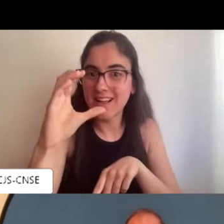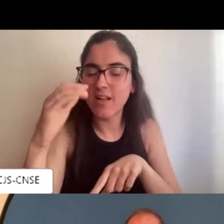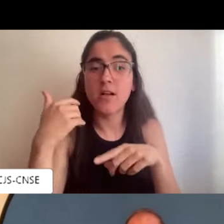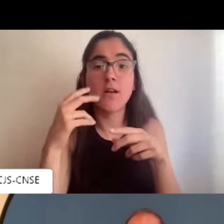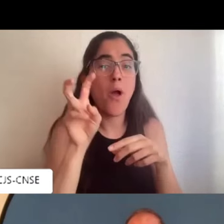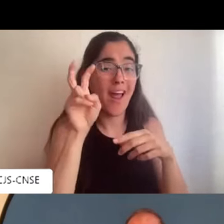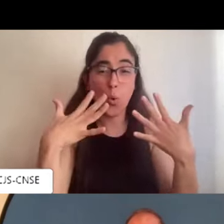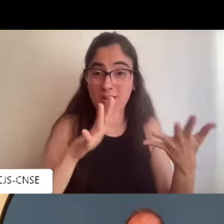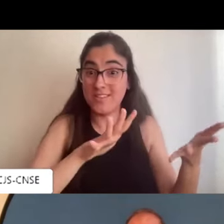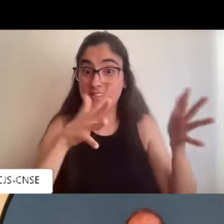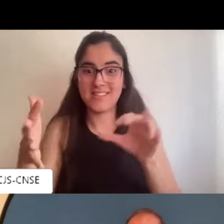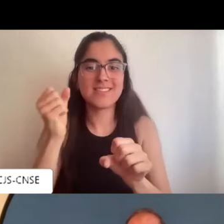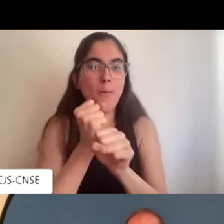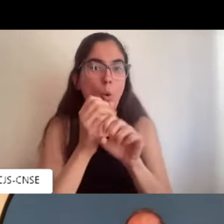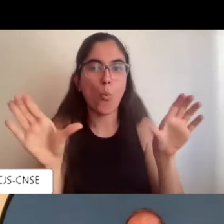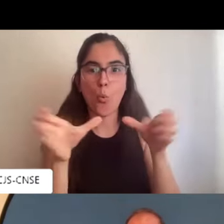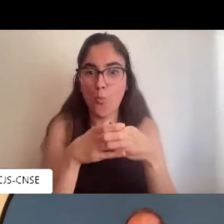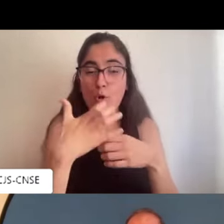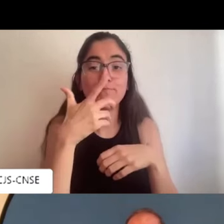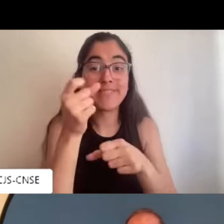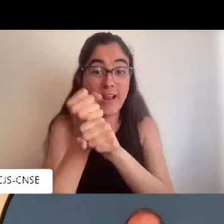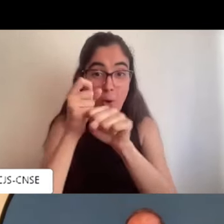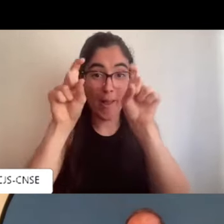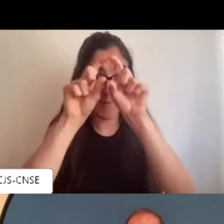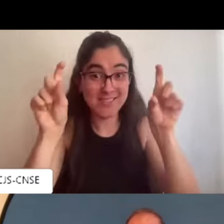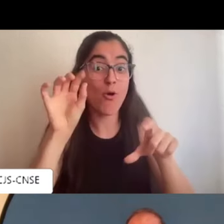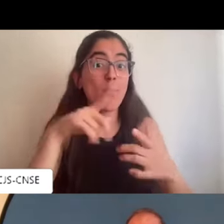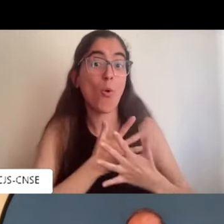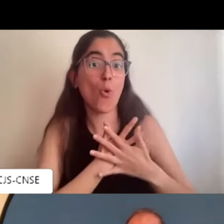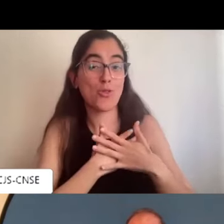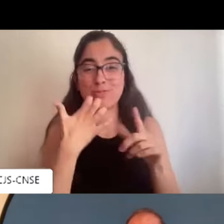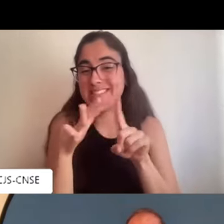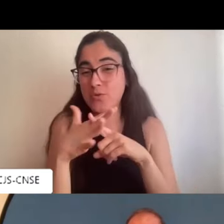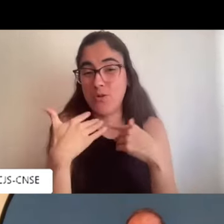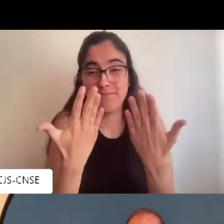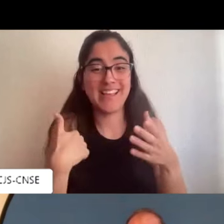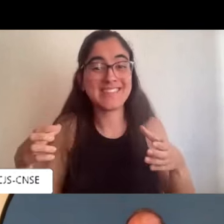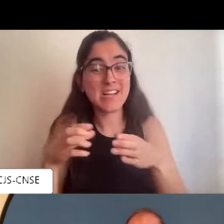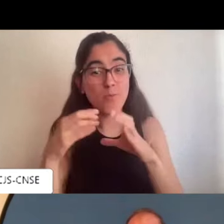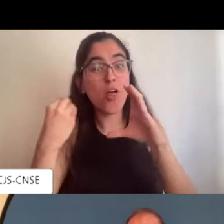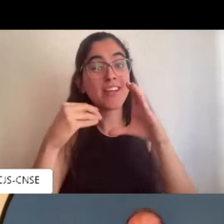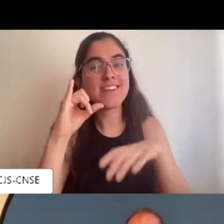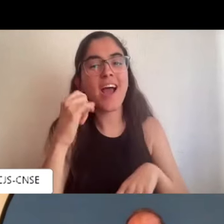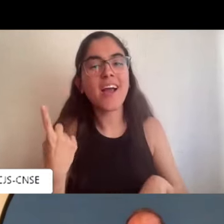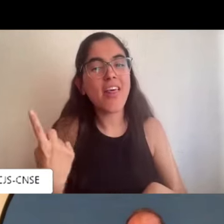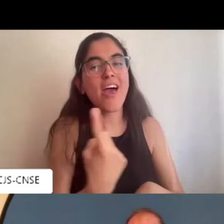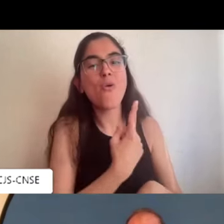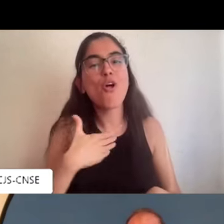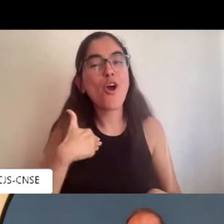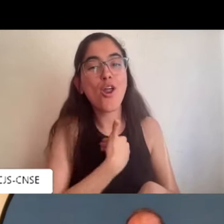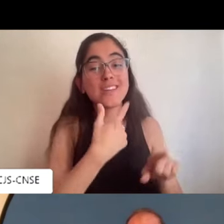verdad lo que comentabas de DISC que si lo llevamos a la práctica a un grupo a una empresa o un grupo de